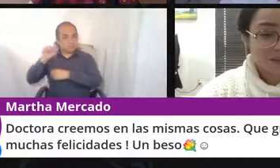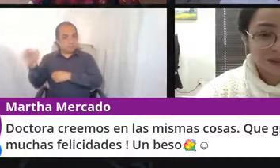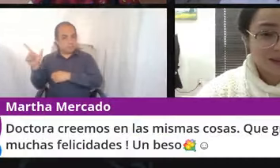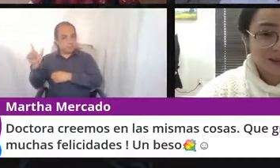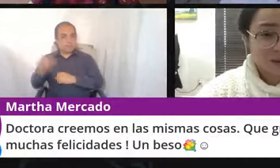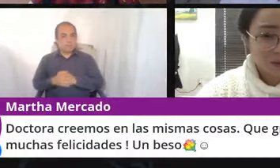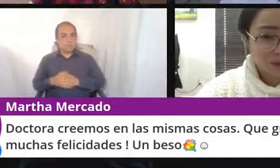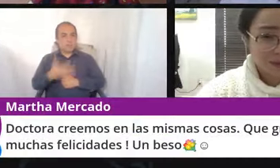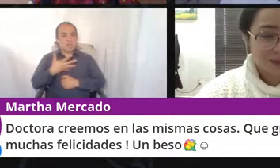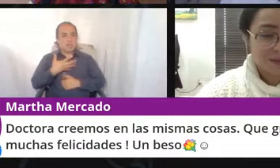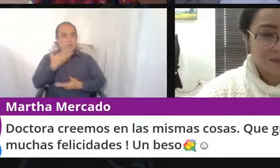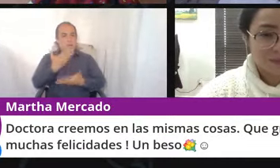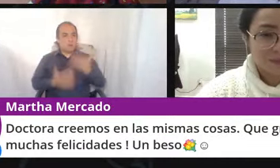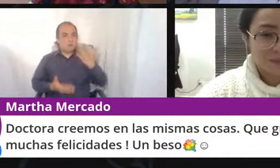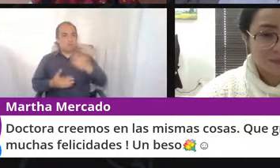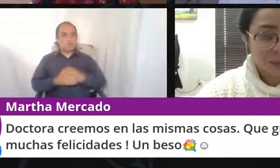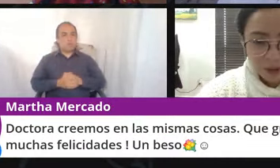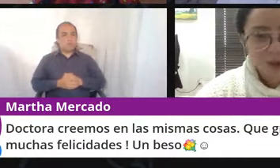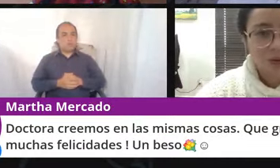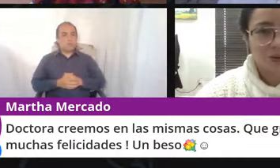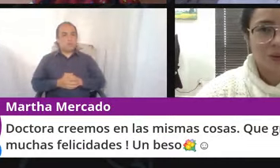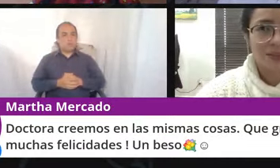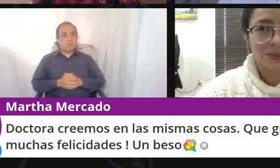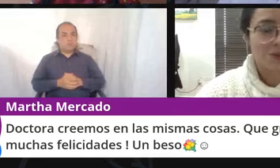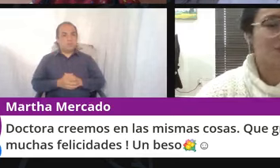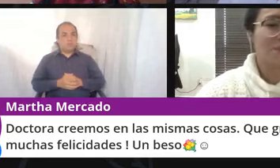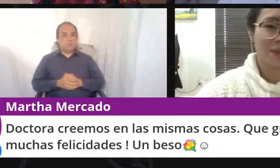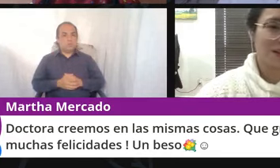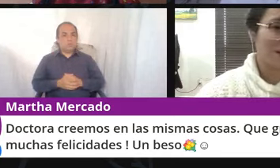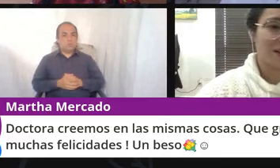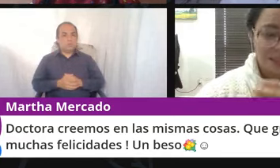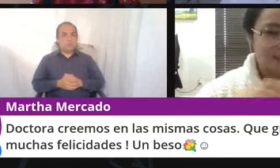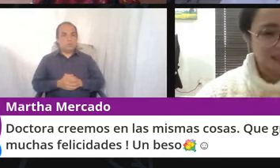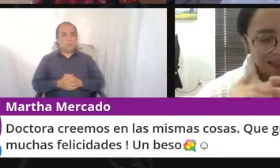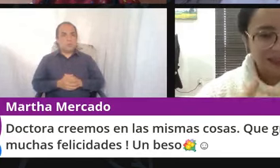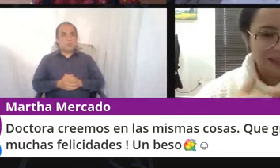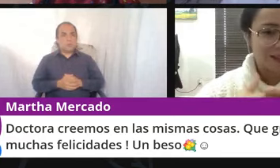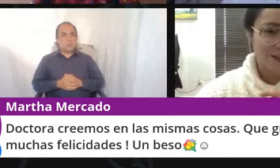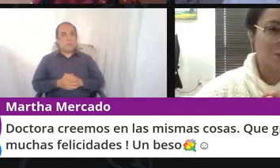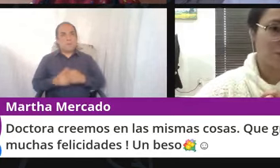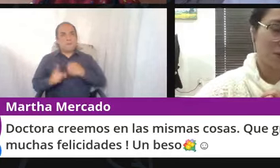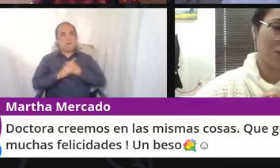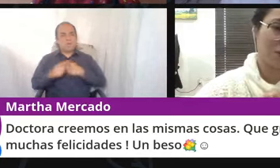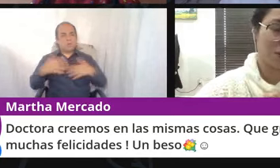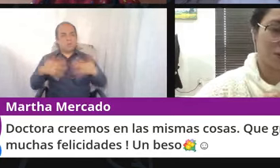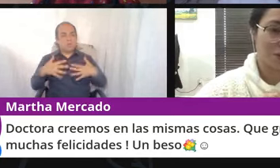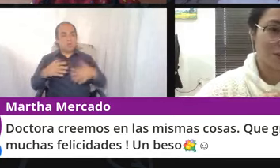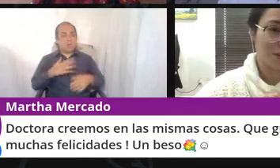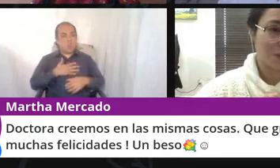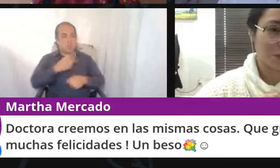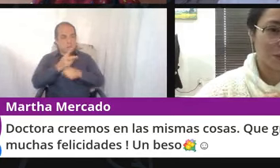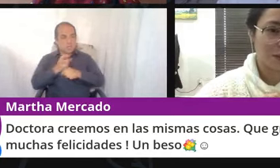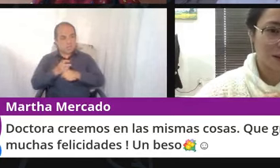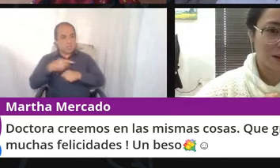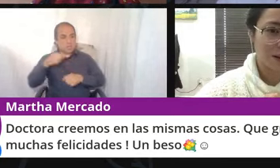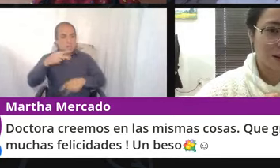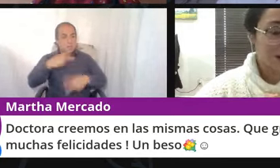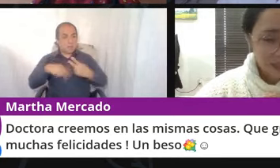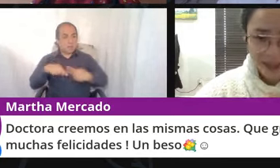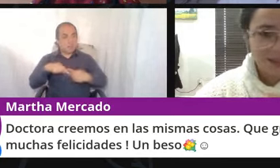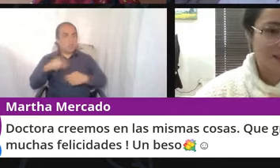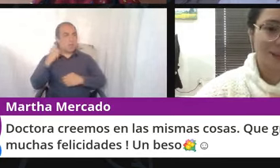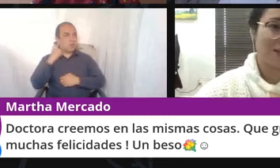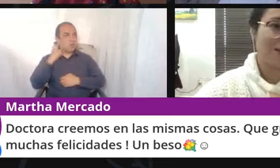de estigma enorme pero yo les yo los invitaría si están aquí están escuchando cuestiones de salud mental